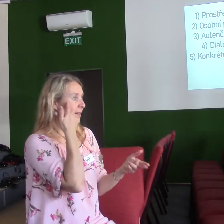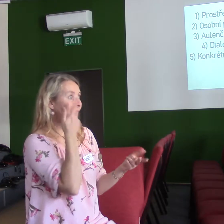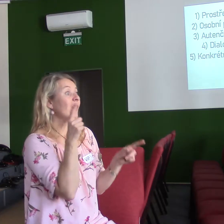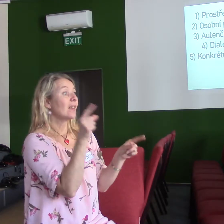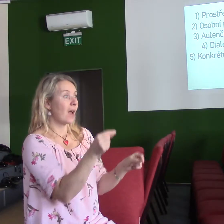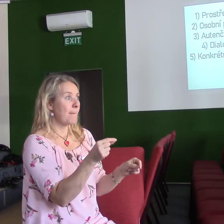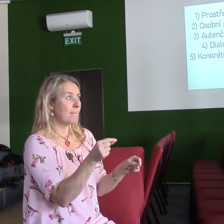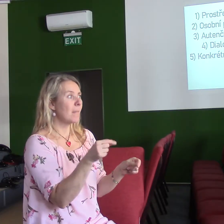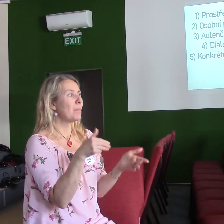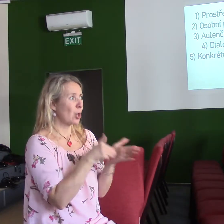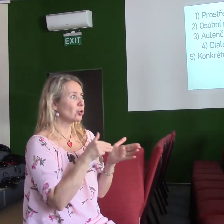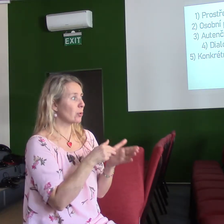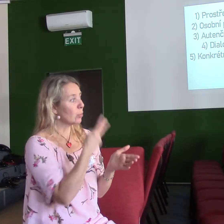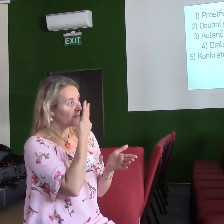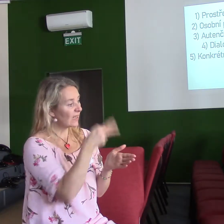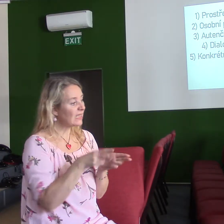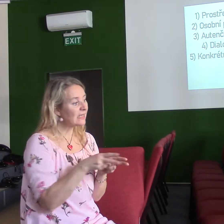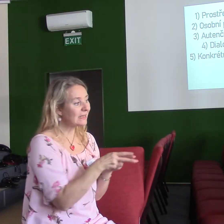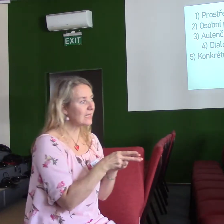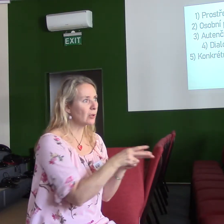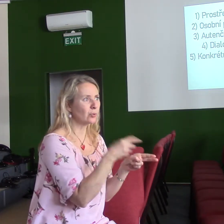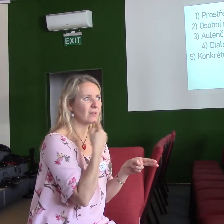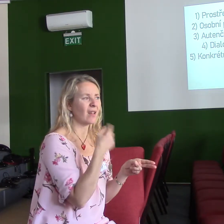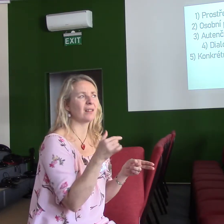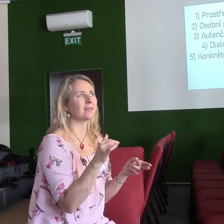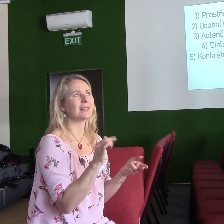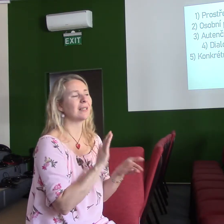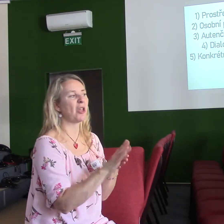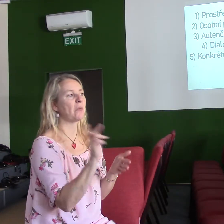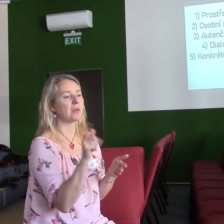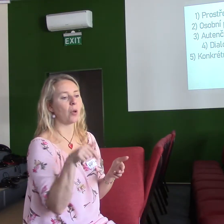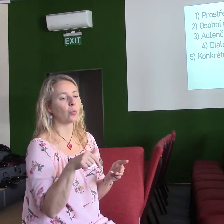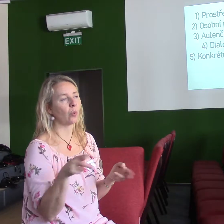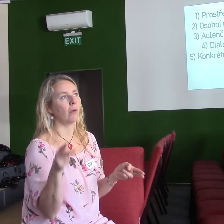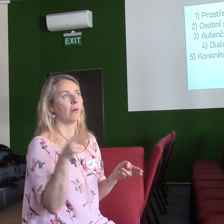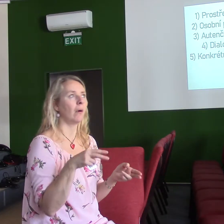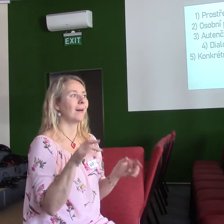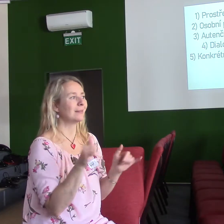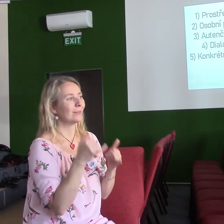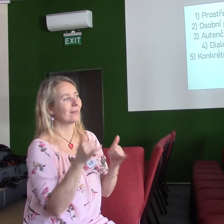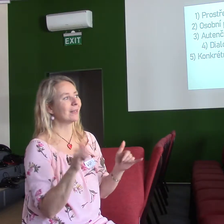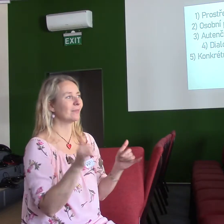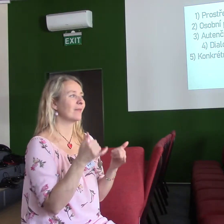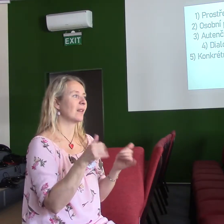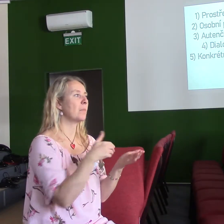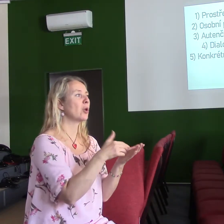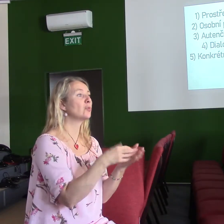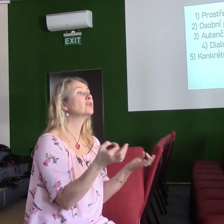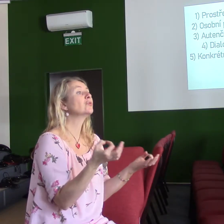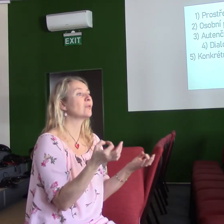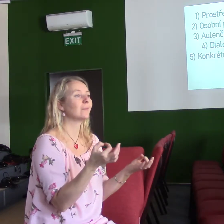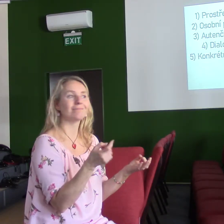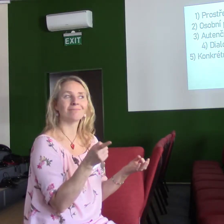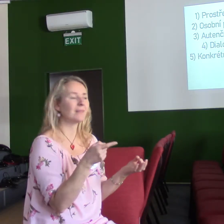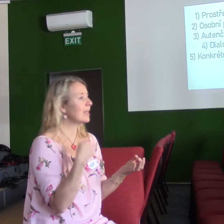A v záždnešní době. Nechtějí být součástí jenom něčeho, co tady nějak přežívá, ale chtějí být součástí něčeho, co přináší